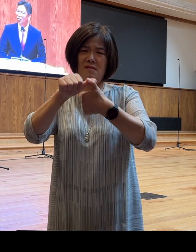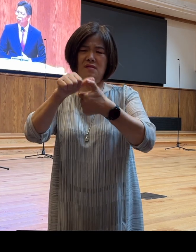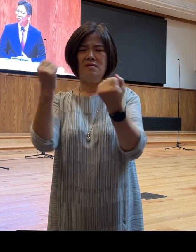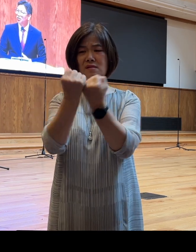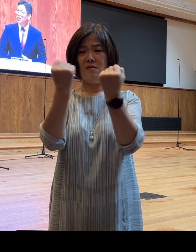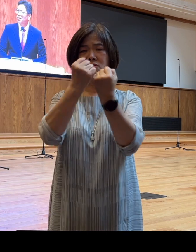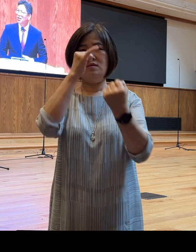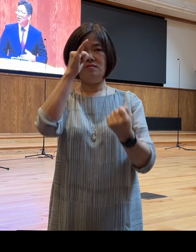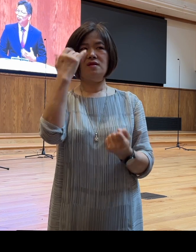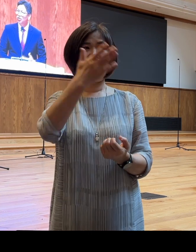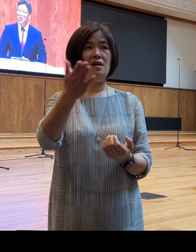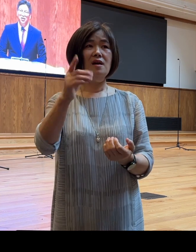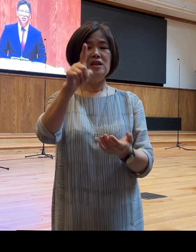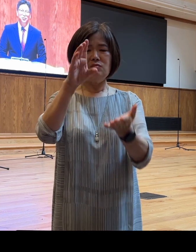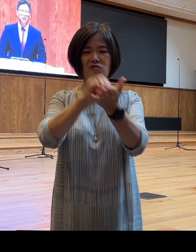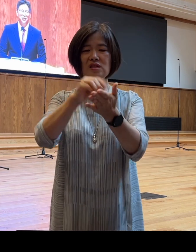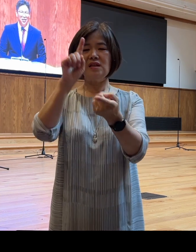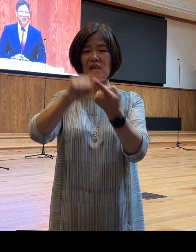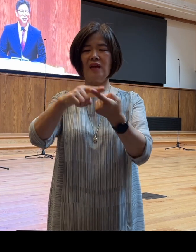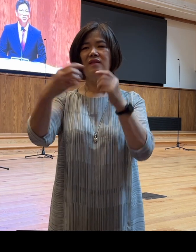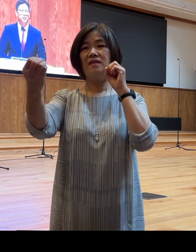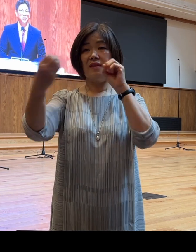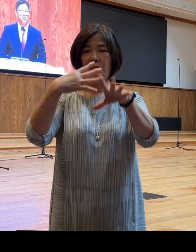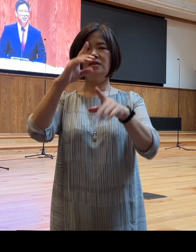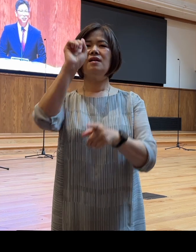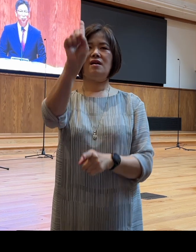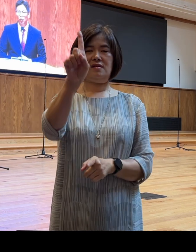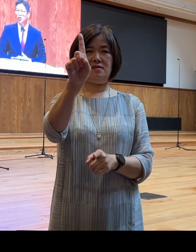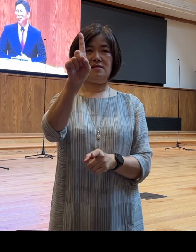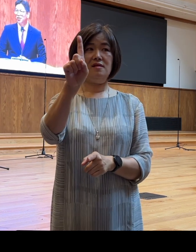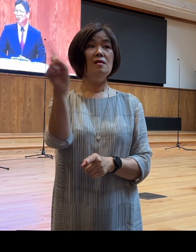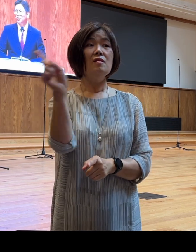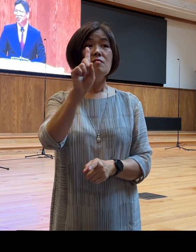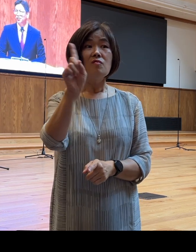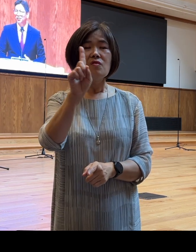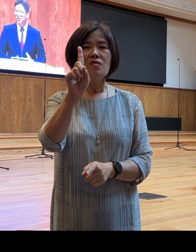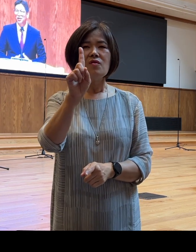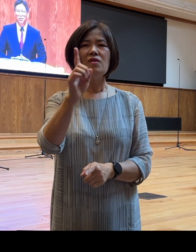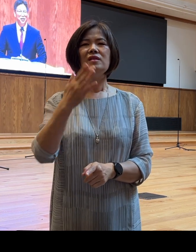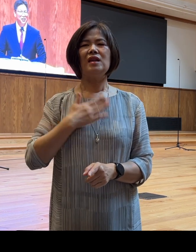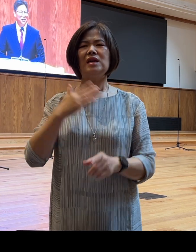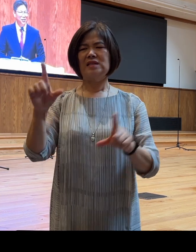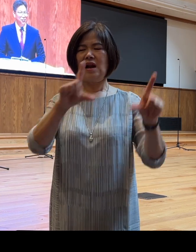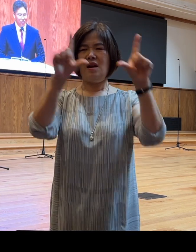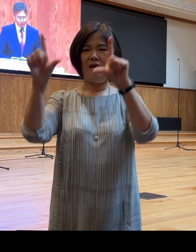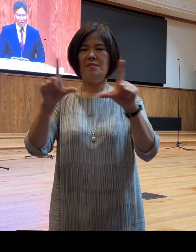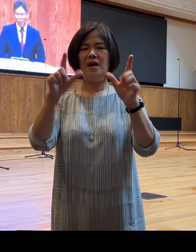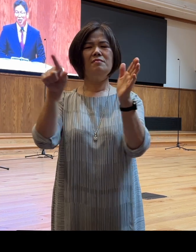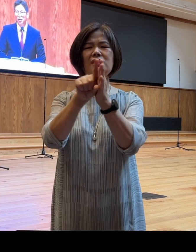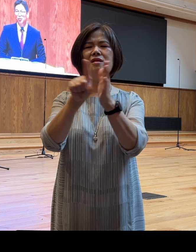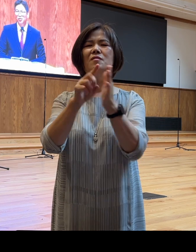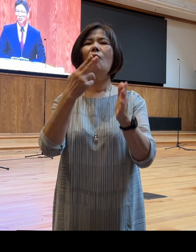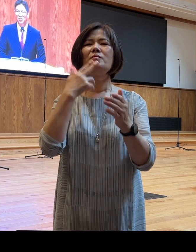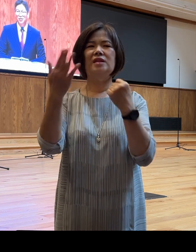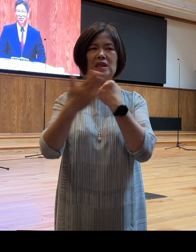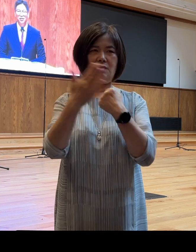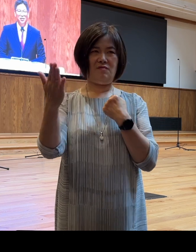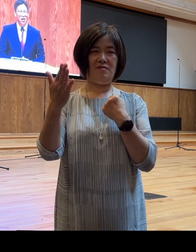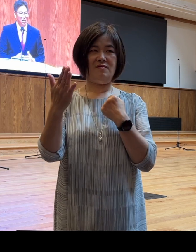이 문제에 대한 해답은 한 가지였습니다 무엇이 없기 때문이죠? 내 삶 안에 믿음이 없기 때문이었습니다 하나님을